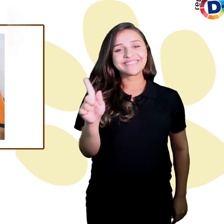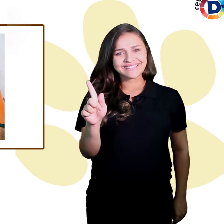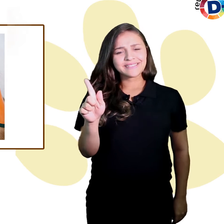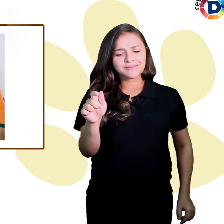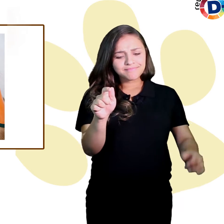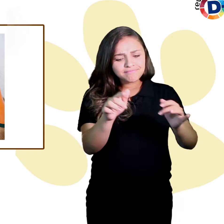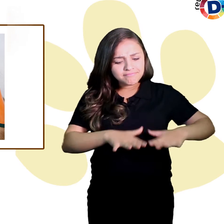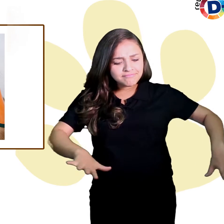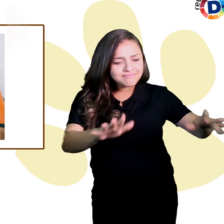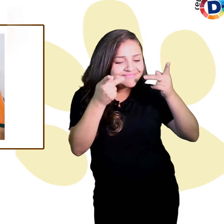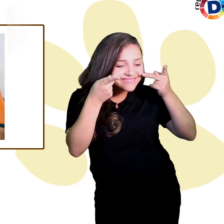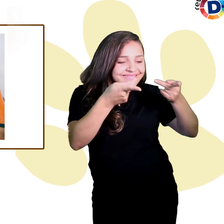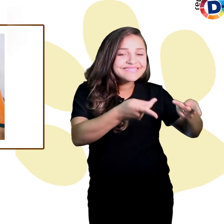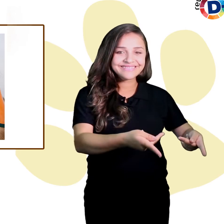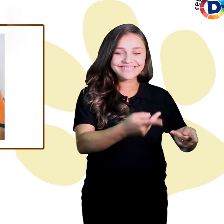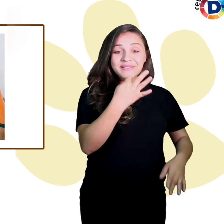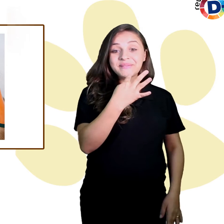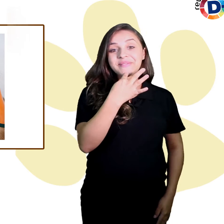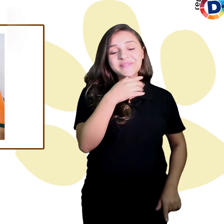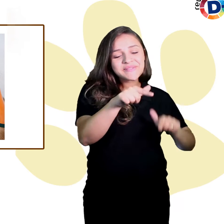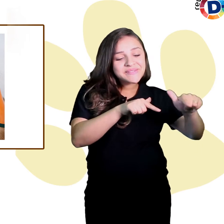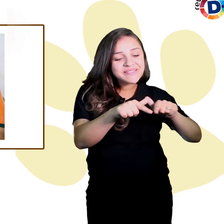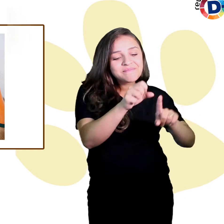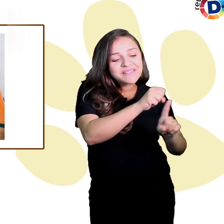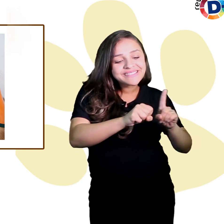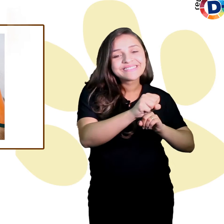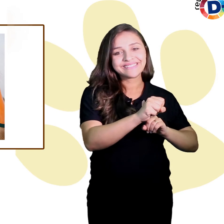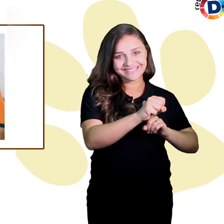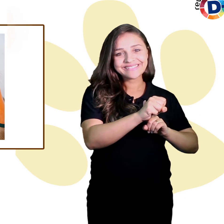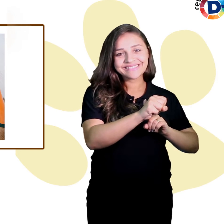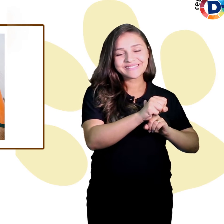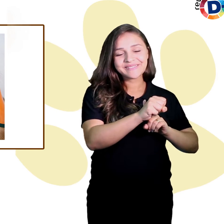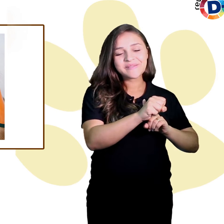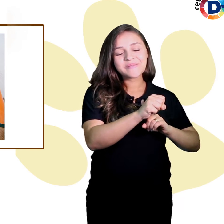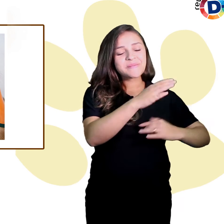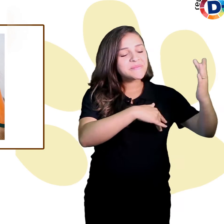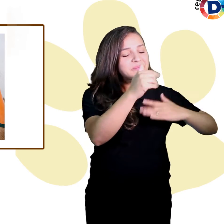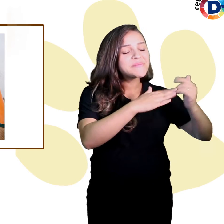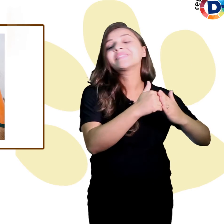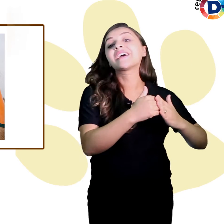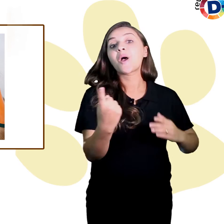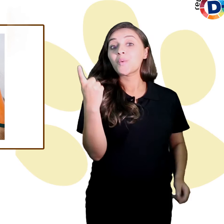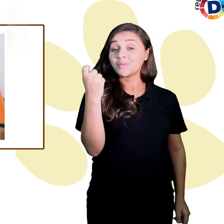trabalho de socialização realizado pela única escola do país associada à Federação